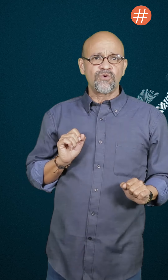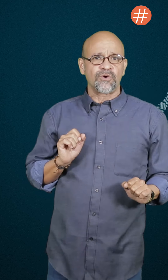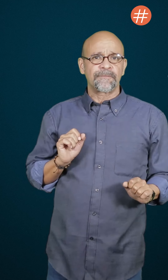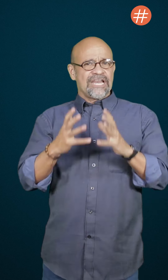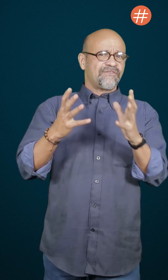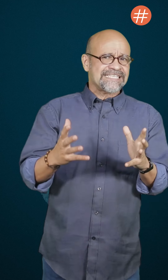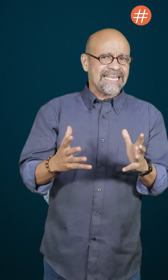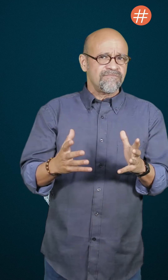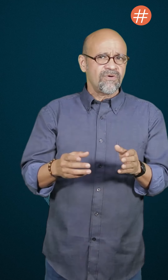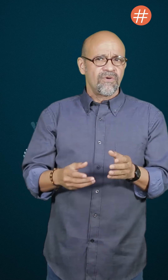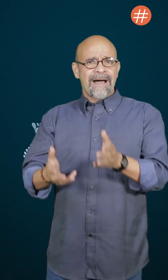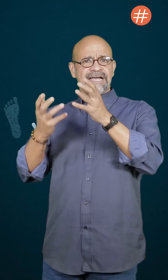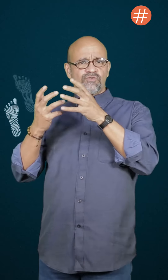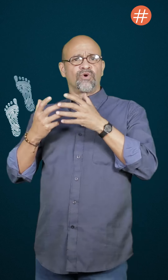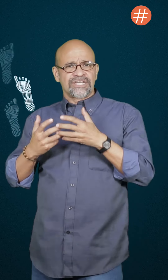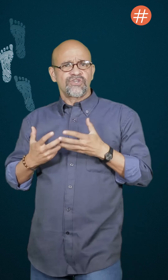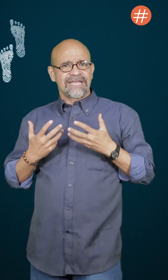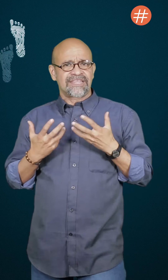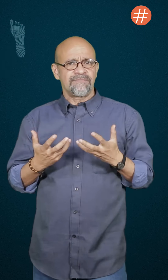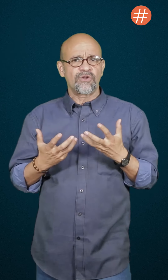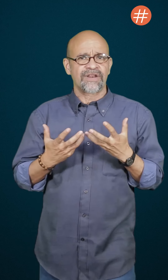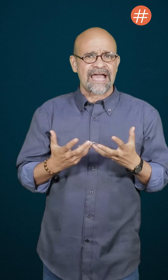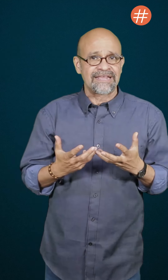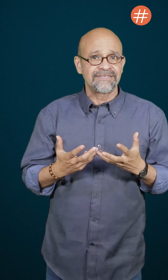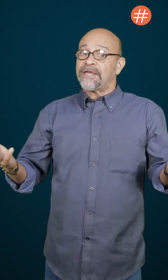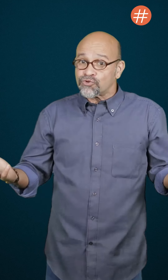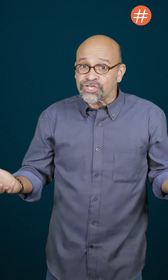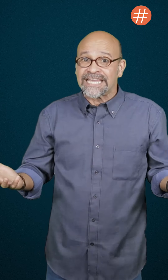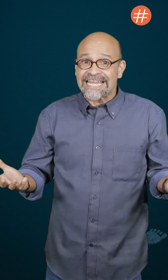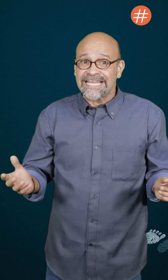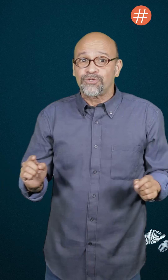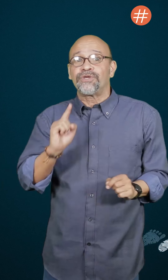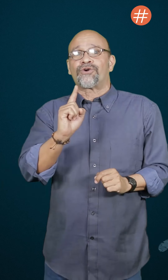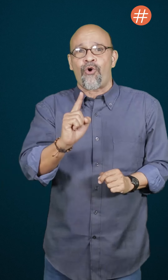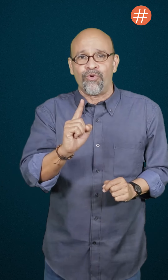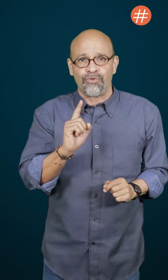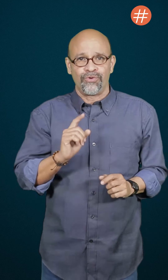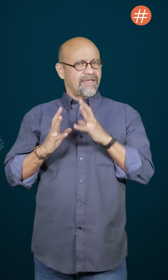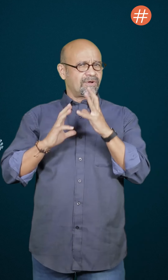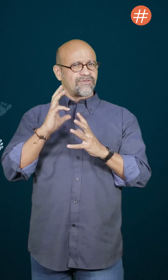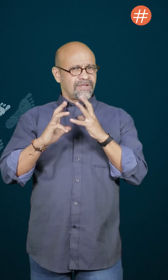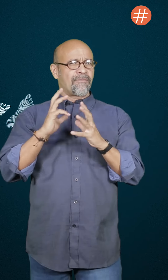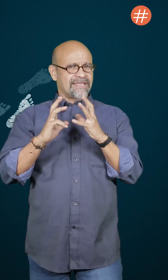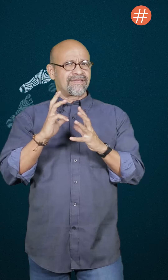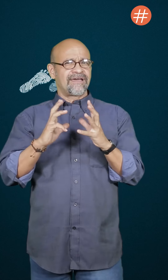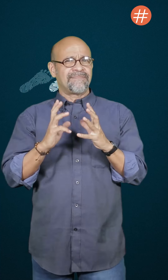El oficialismo baja su votación en términos reales, pero sigue ganando y cómodo. Las ecuaciones políticas en